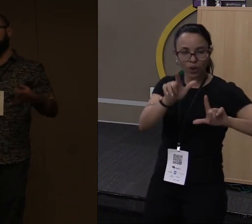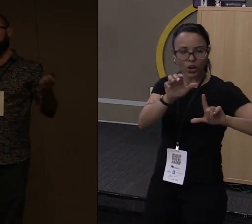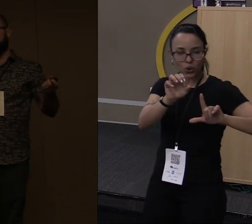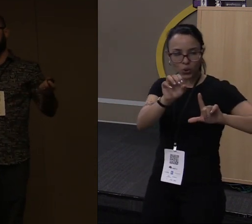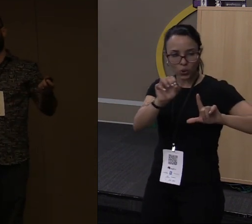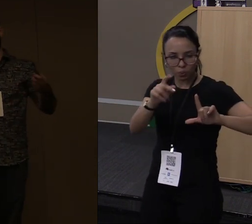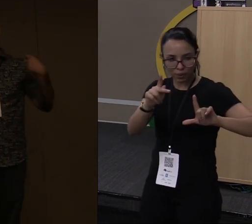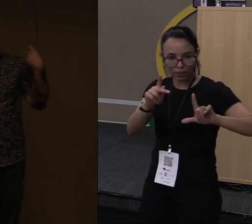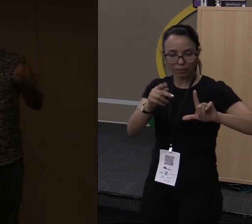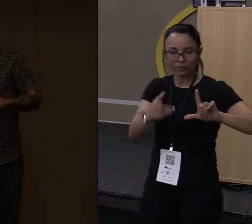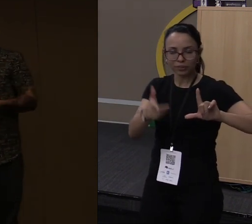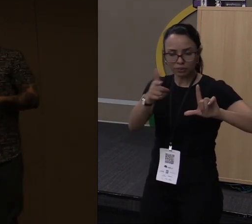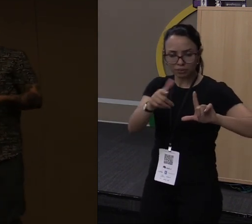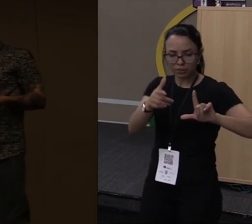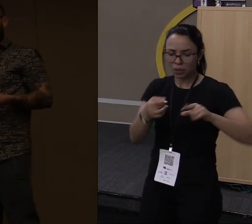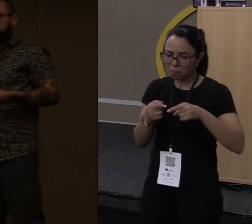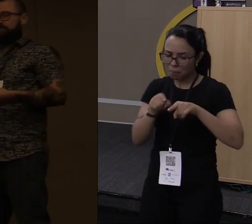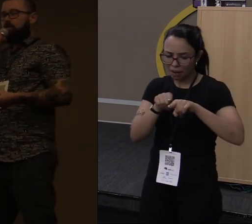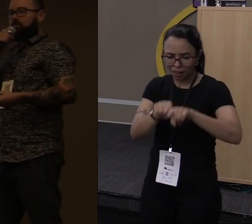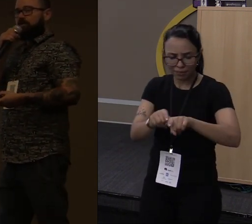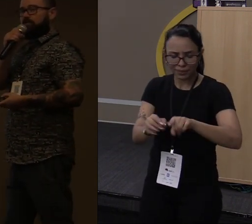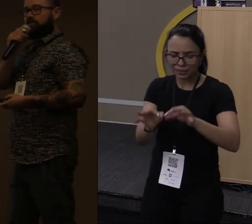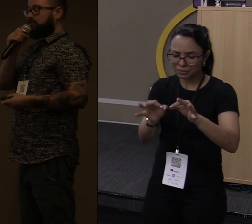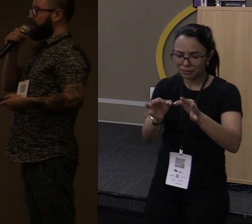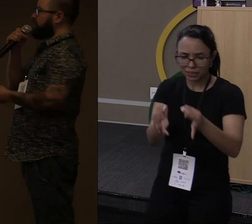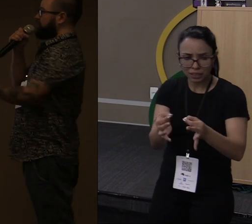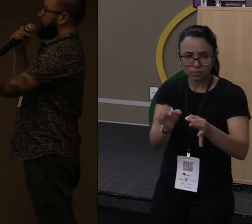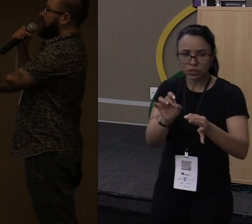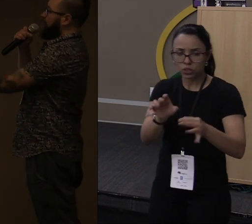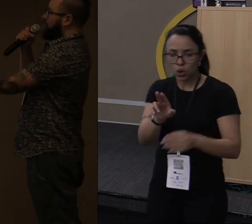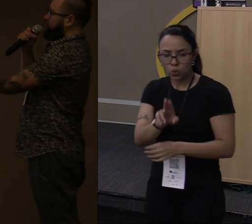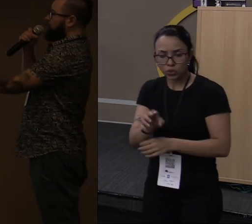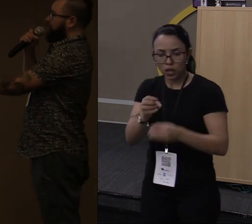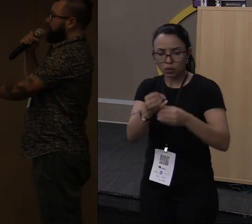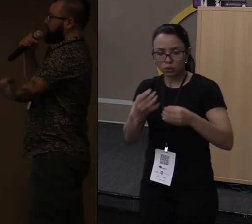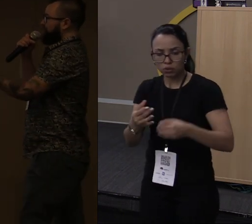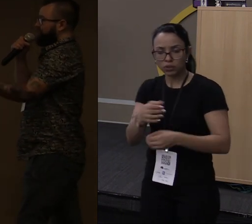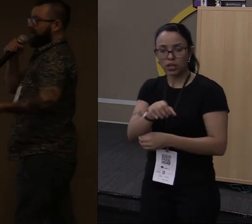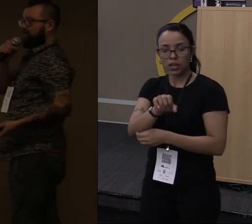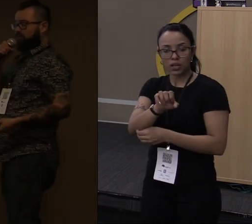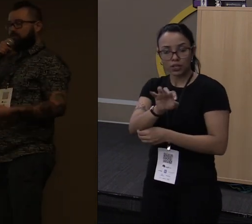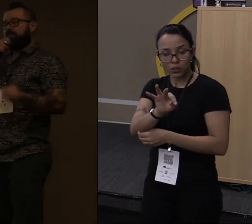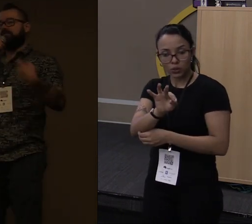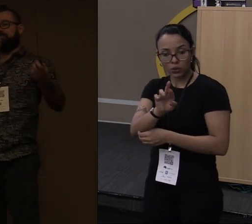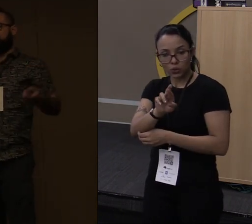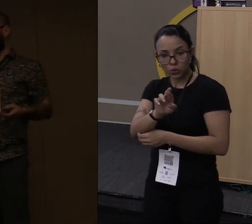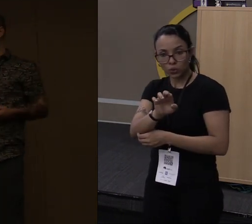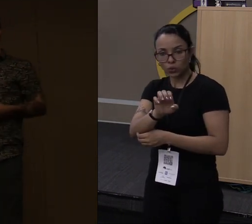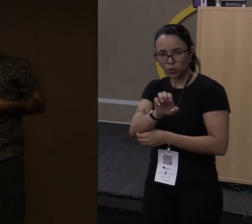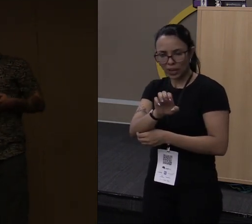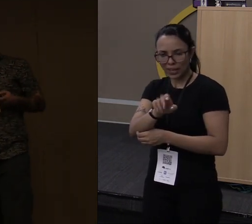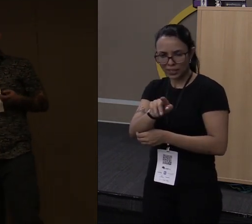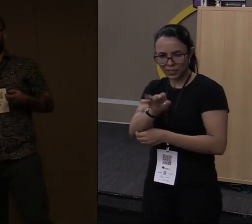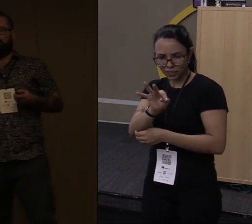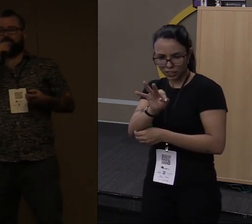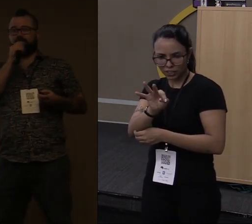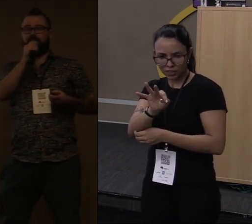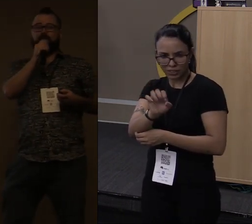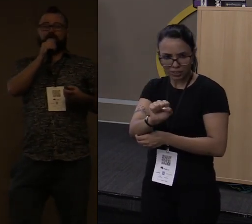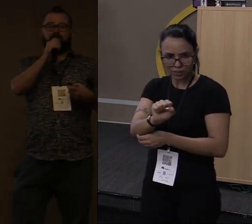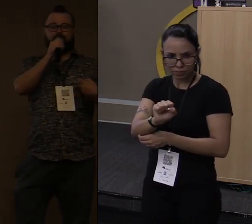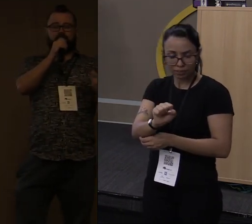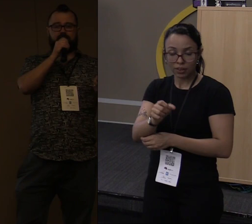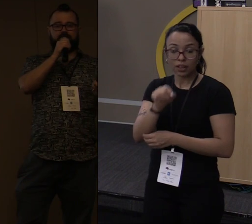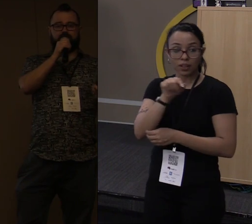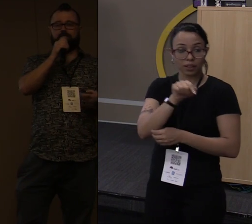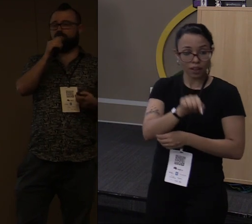o paralelismo é muito simples. É só você utilizar o conceito de Traces. A lei do Rayon tem várias outras bibliotecas que fornecem